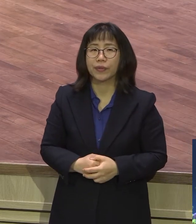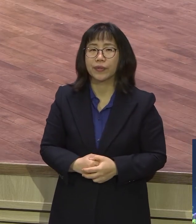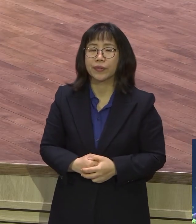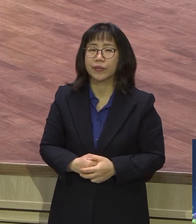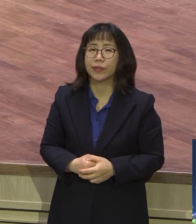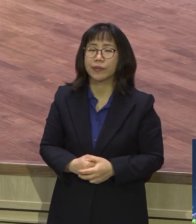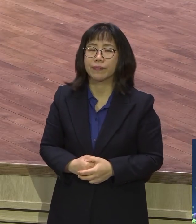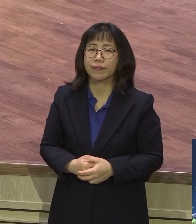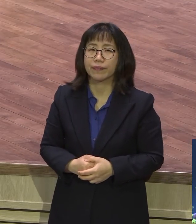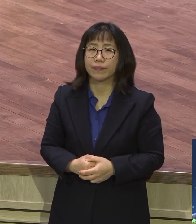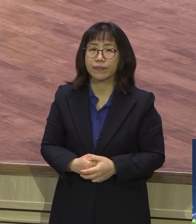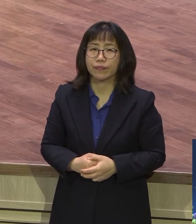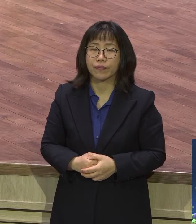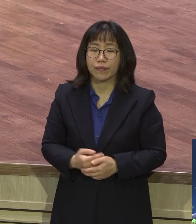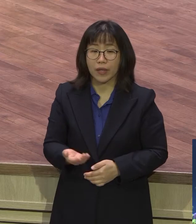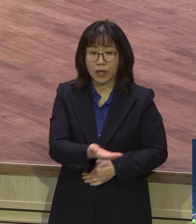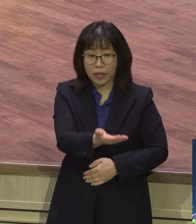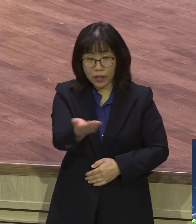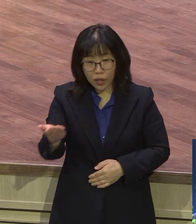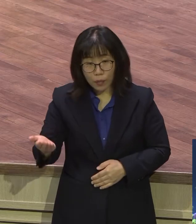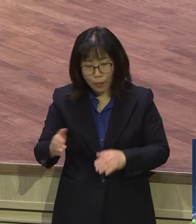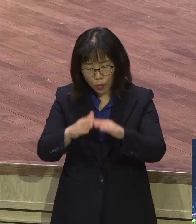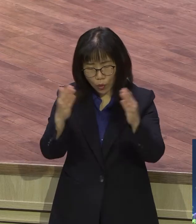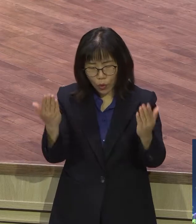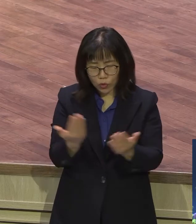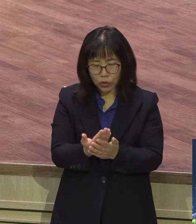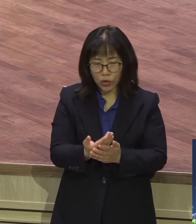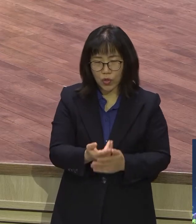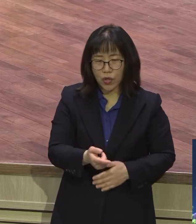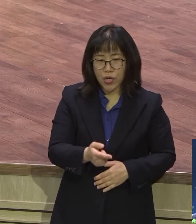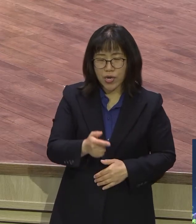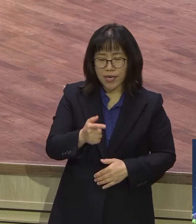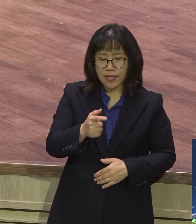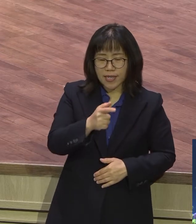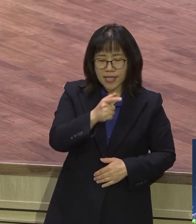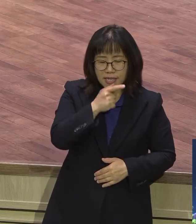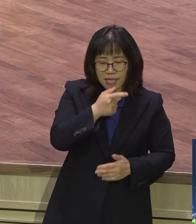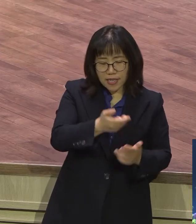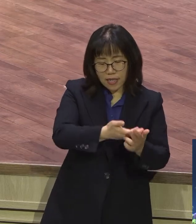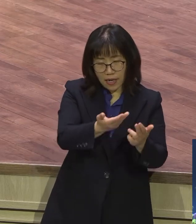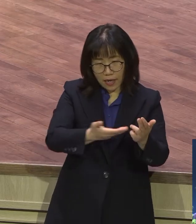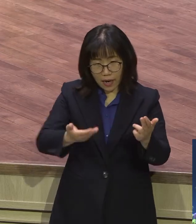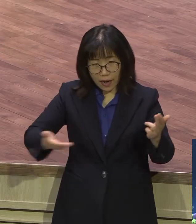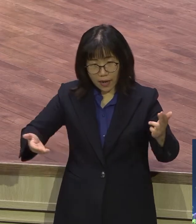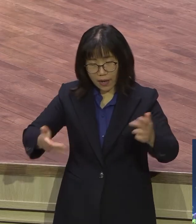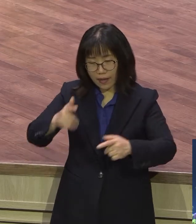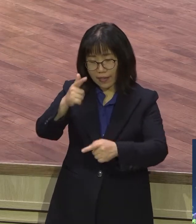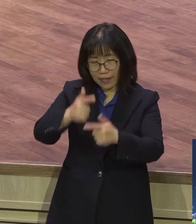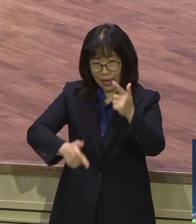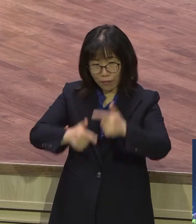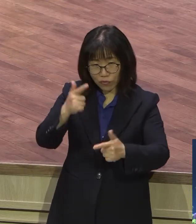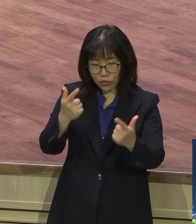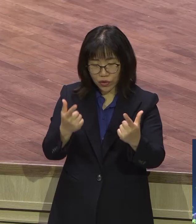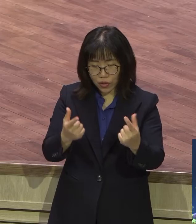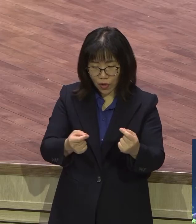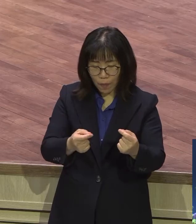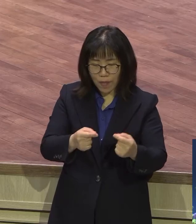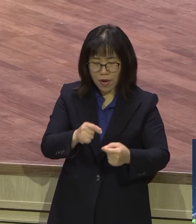영계 모든 성도들 시내까지 심은 나무가 시절을 쫓아 과실을 맛보듯이 그야말로 열매를 많이